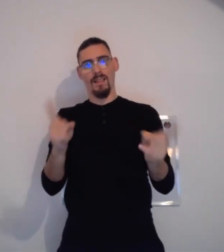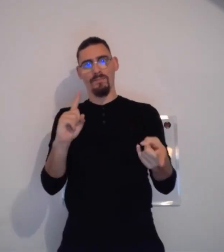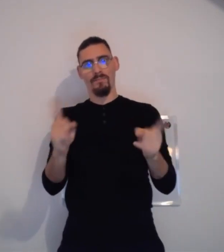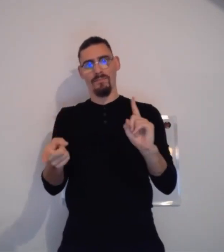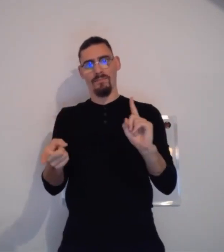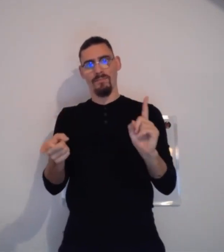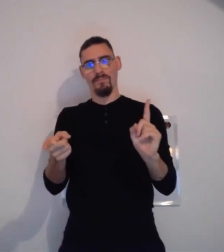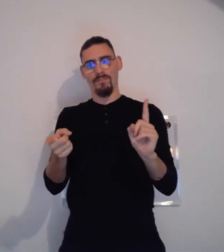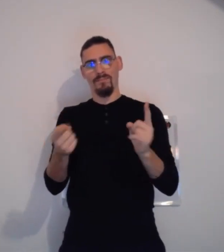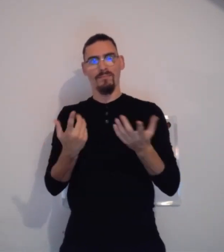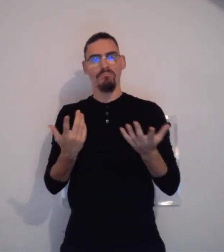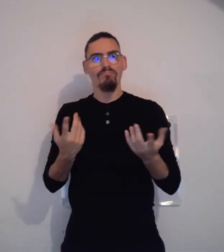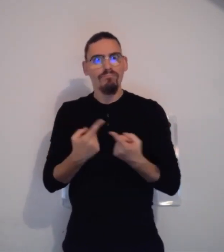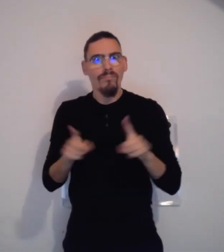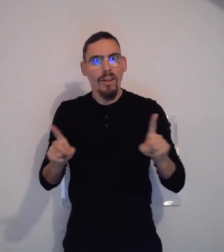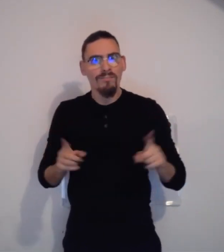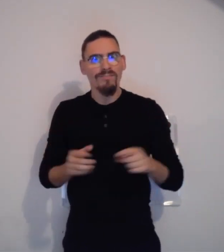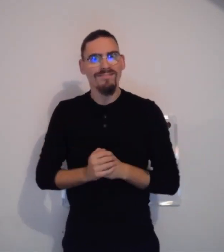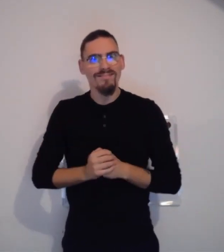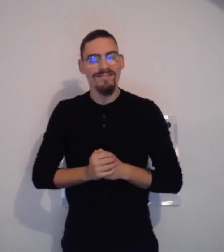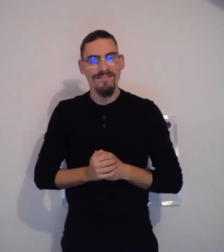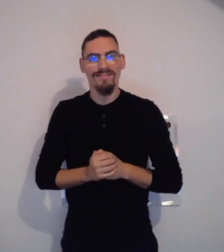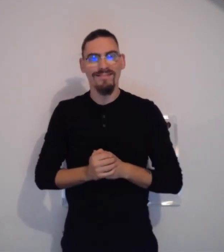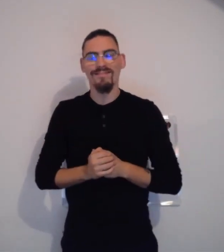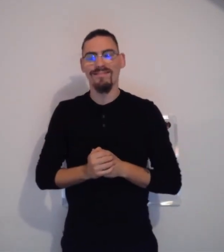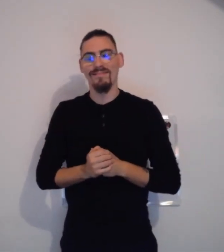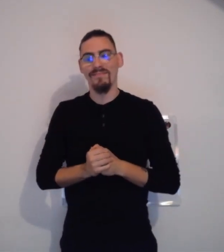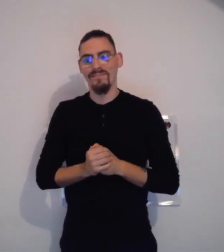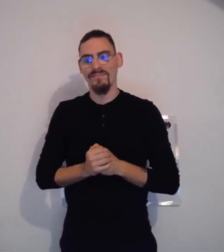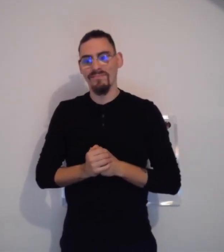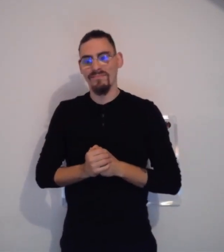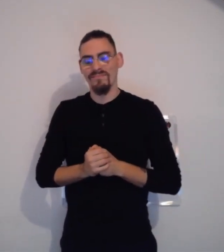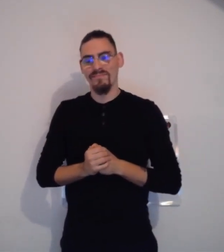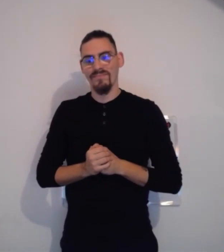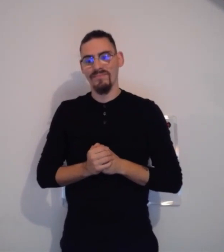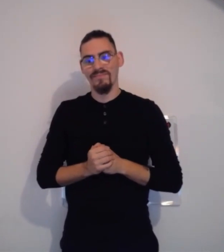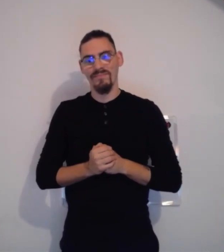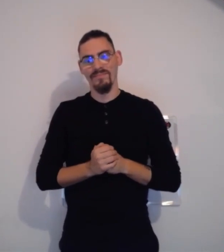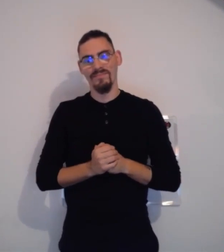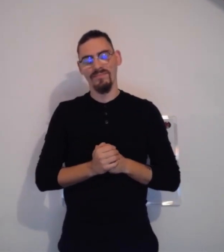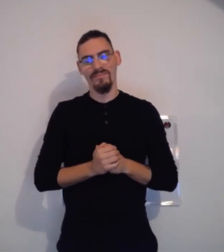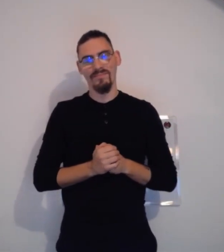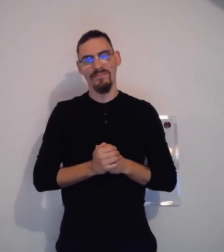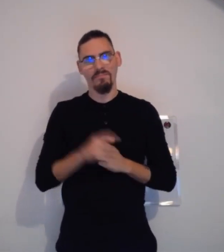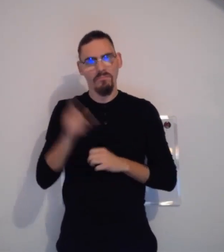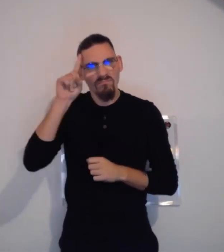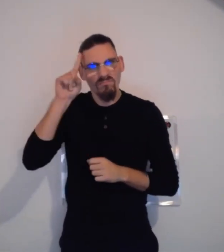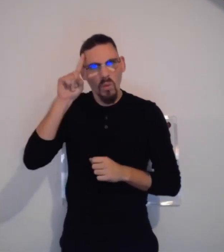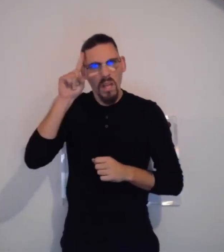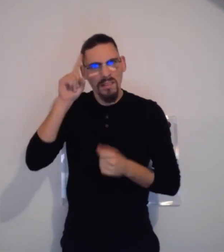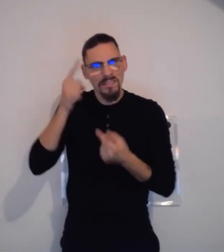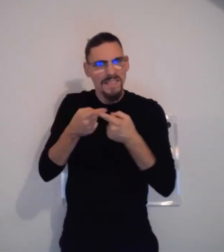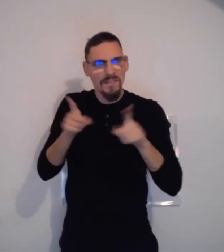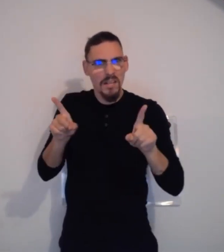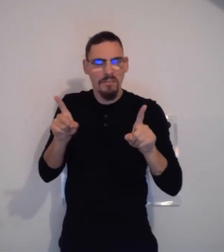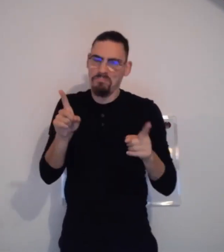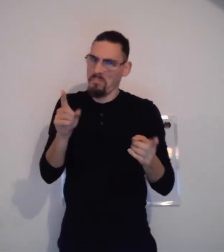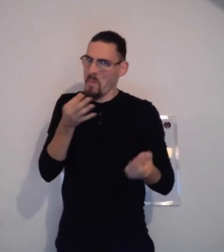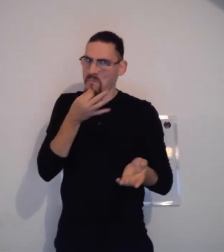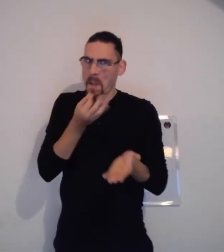Dans le sud, finalement, on fera juste avec les deux doigts, vous voyez ? Donc, en fait, ça sera différent